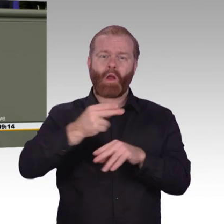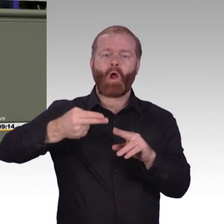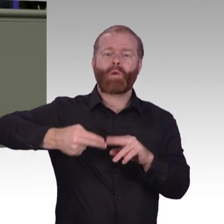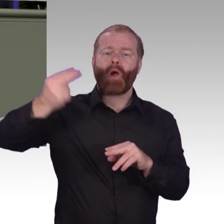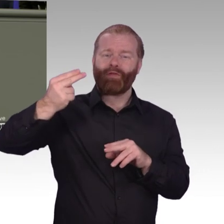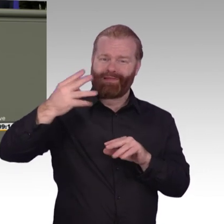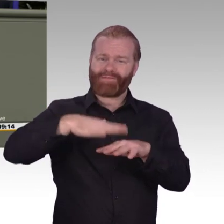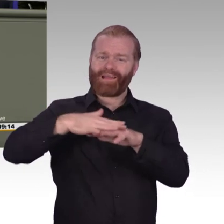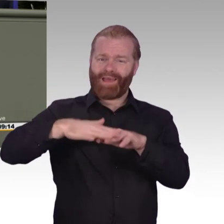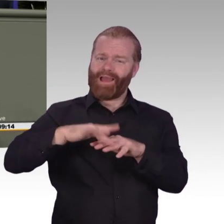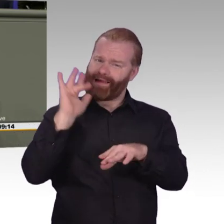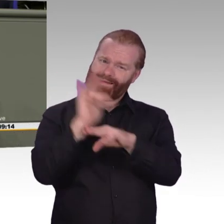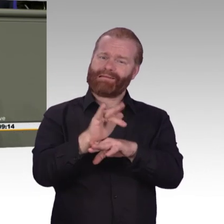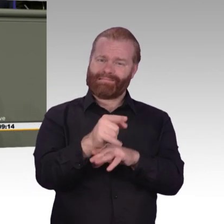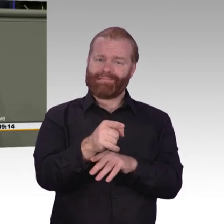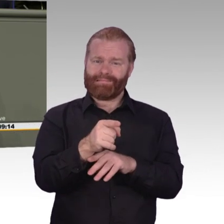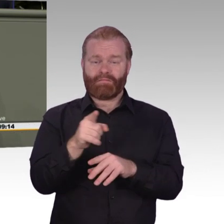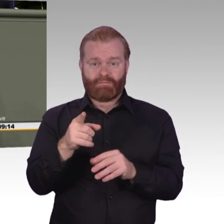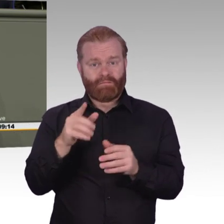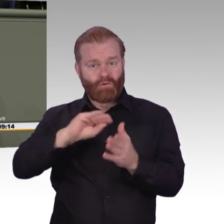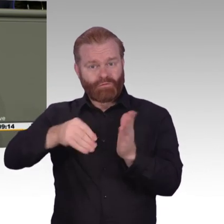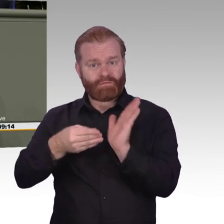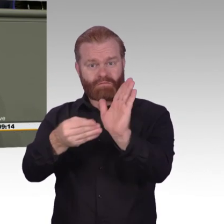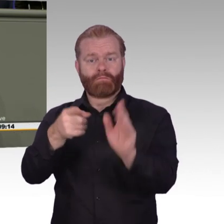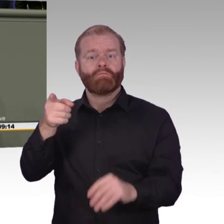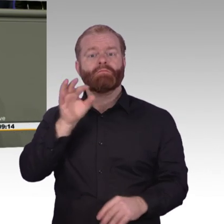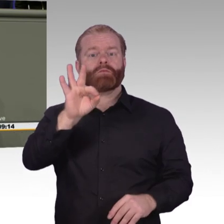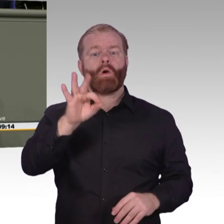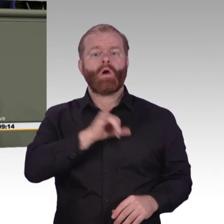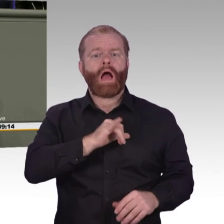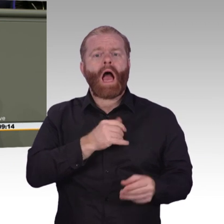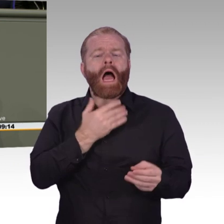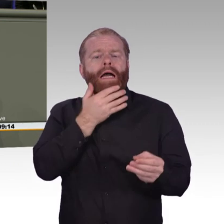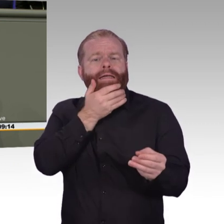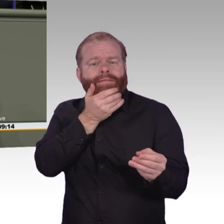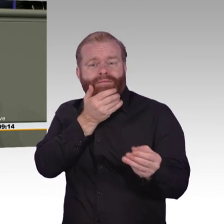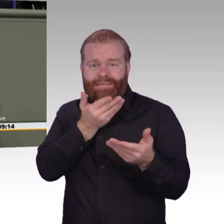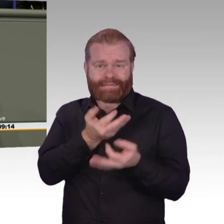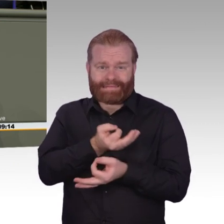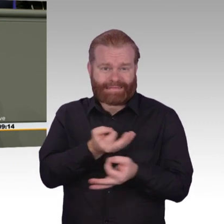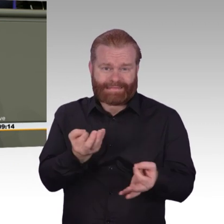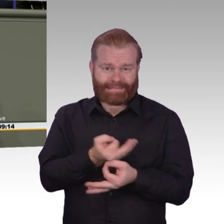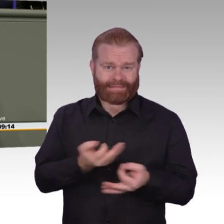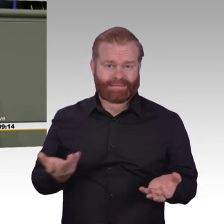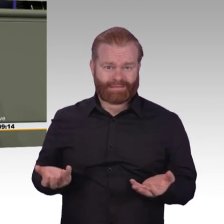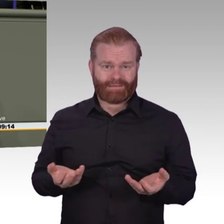Ihr Koalitionsvertrag ist das Papier nicht wert, auf dem er steht, und das ist mit dieser visionslosen Umsetzungsstrategie für die